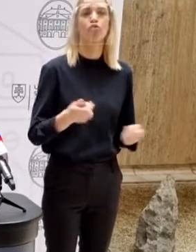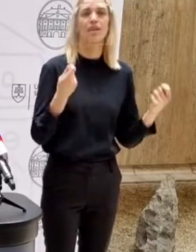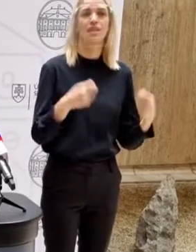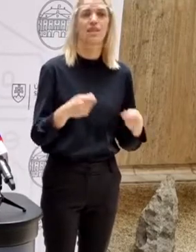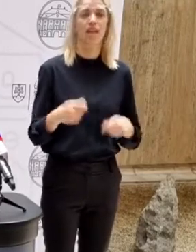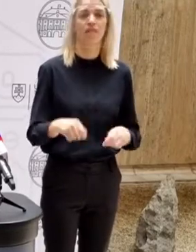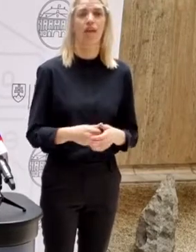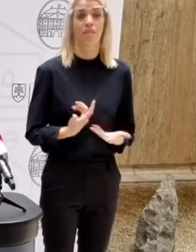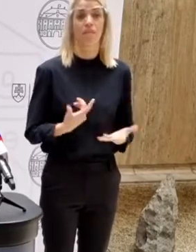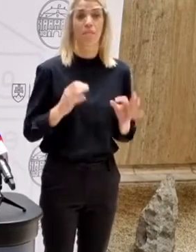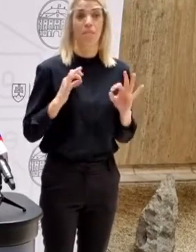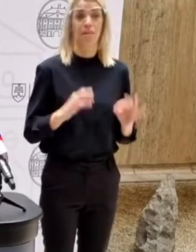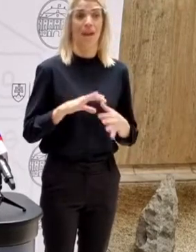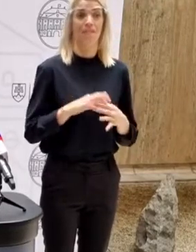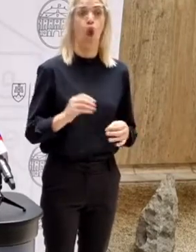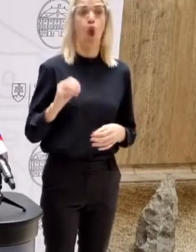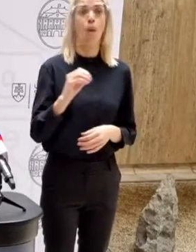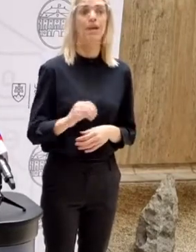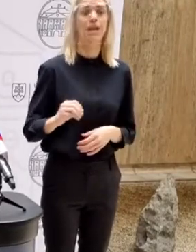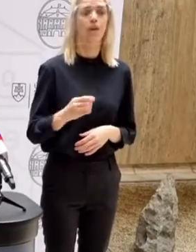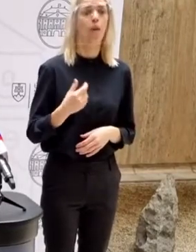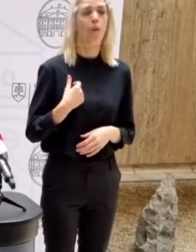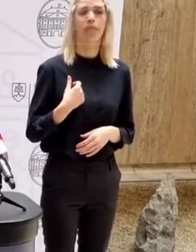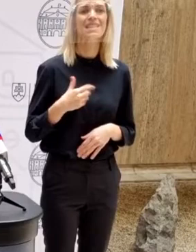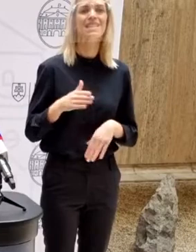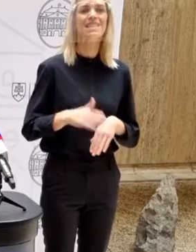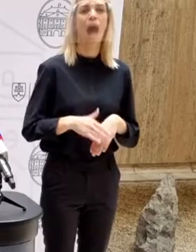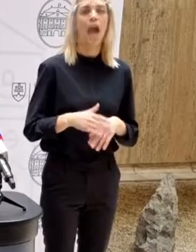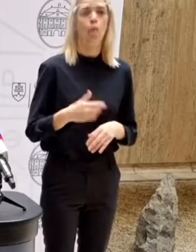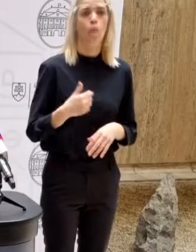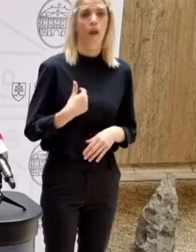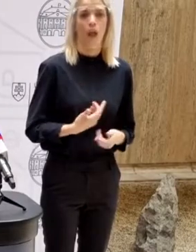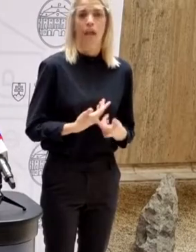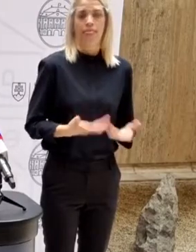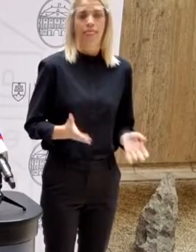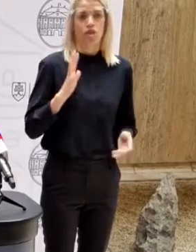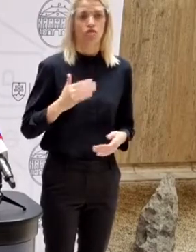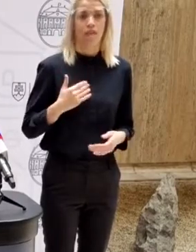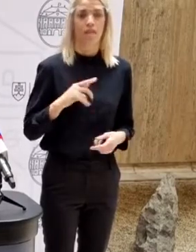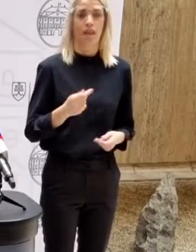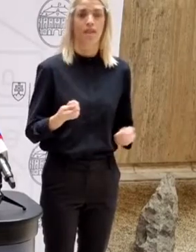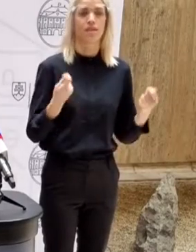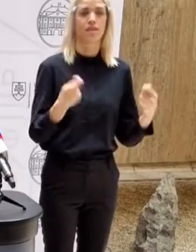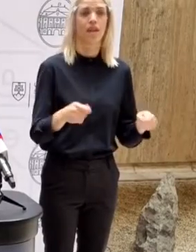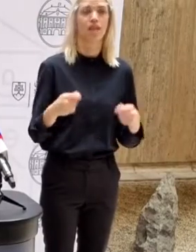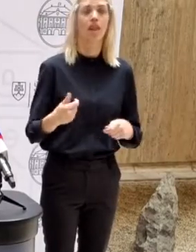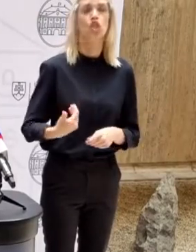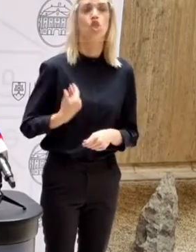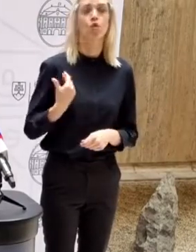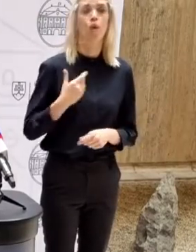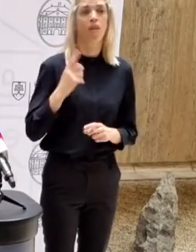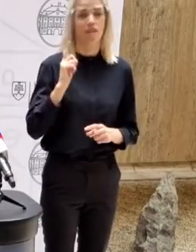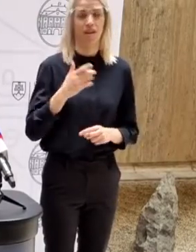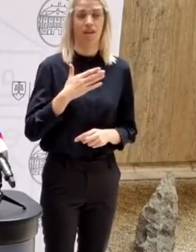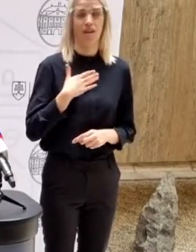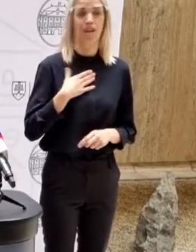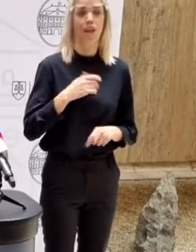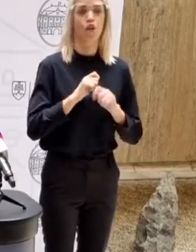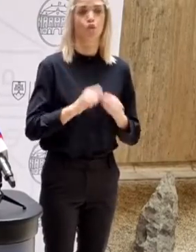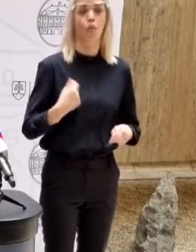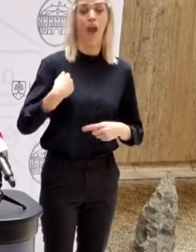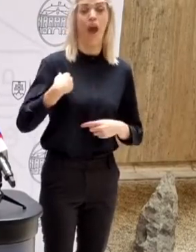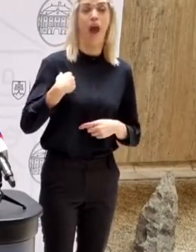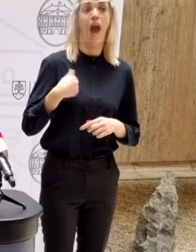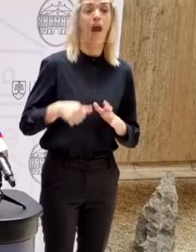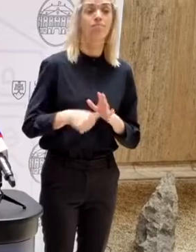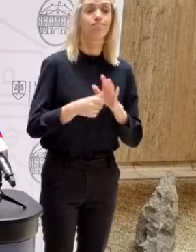Omikrone momentálne nedokážeme zaručiť nič. Ale čo sa týka zatvárania škôl, viete, že z môjho rozhodnutia to nepríde.